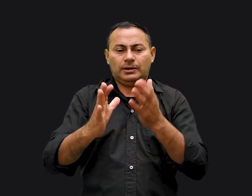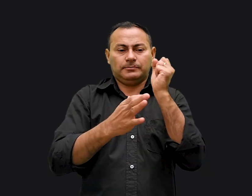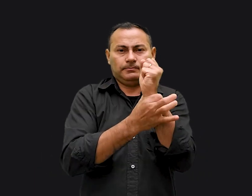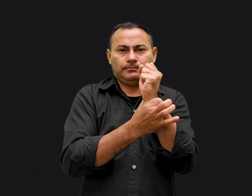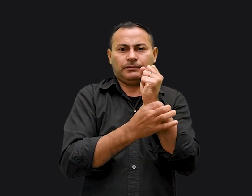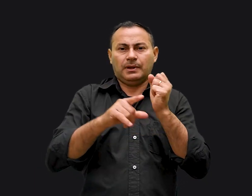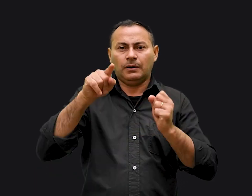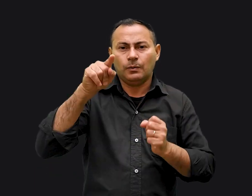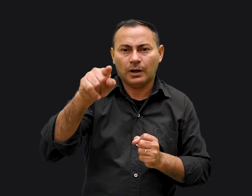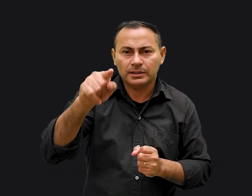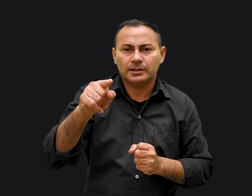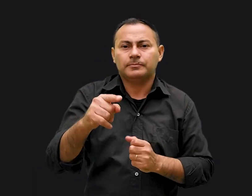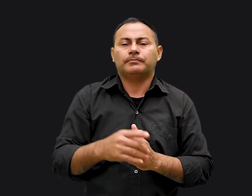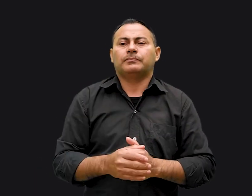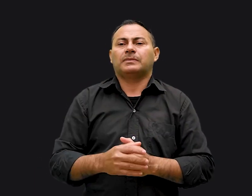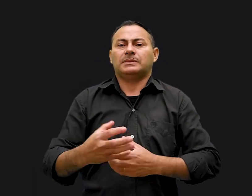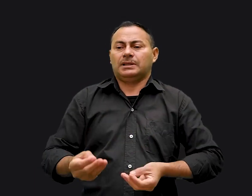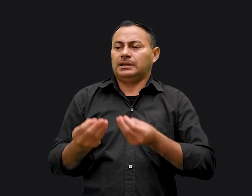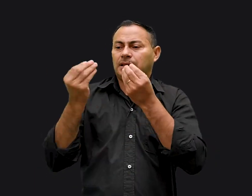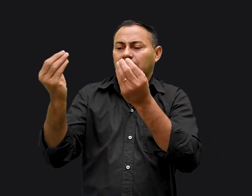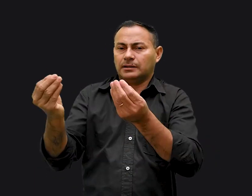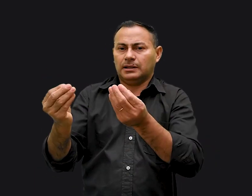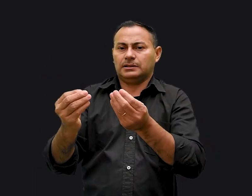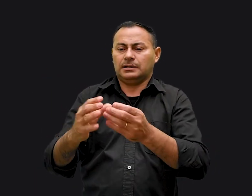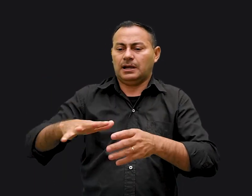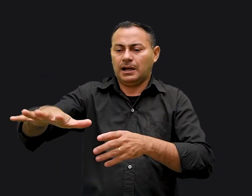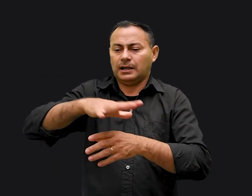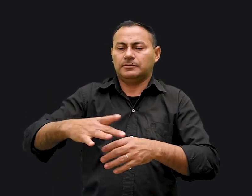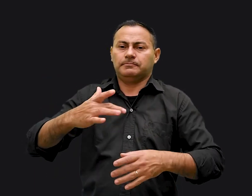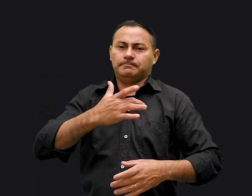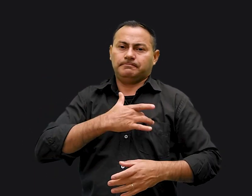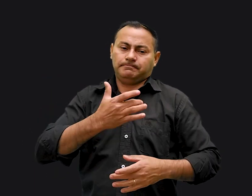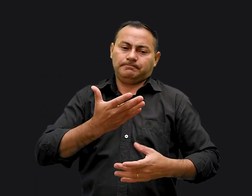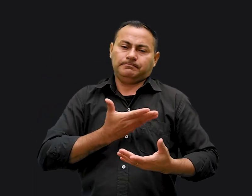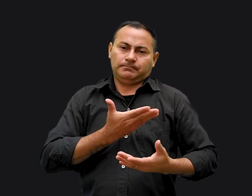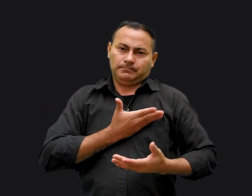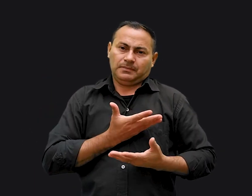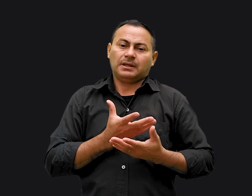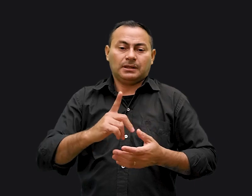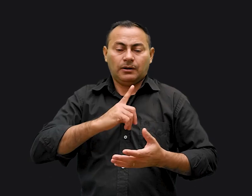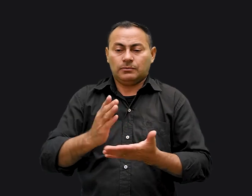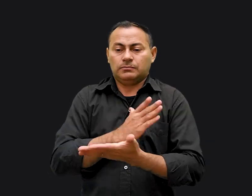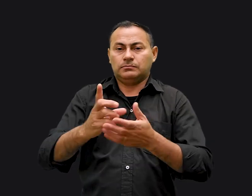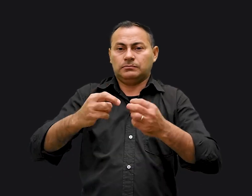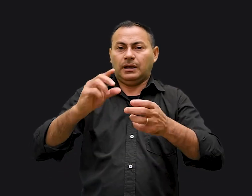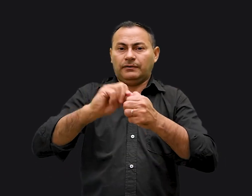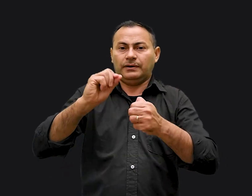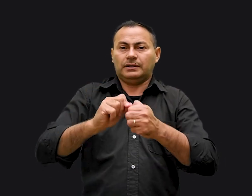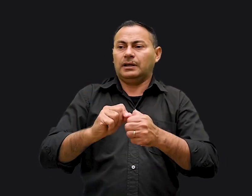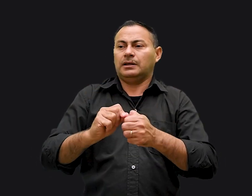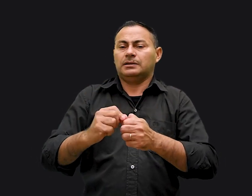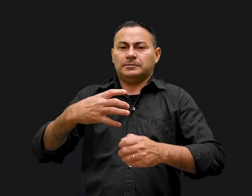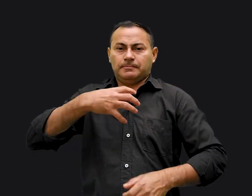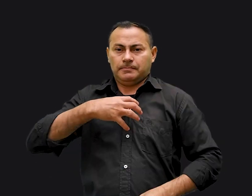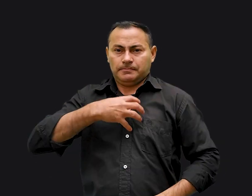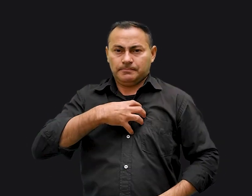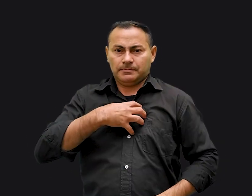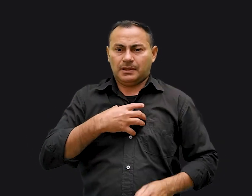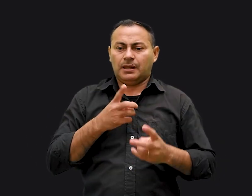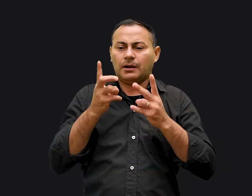garantia para você que está se entregando a estas áreas íntimas Deveria existir algo que fizesse com que esse sentimento fosse